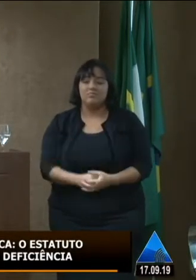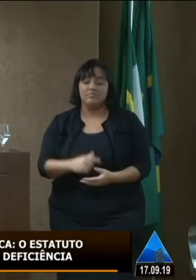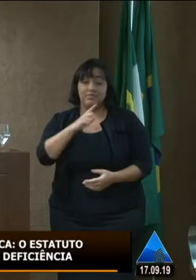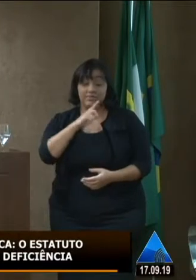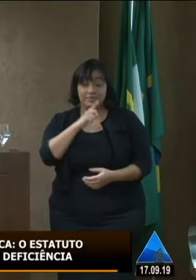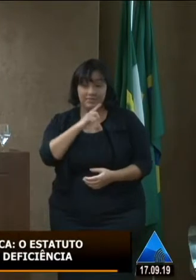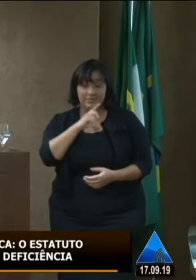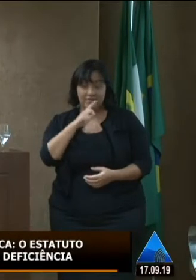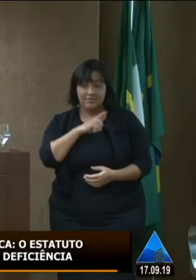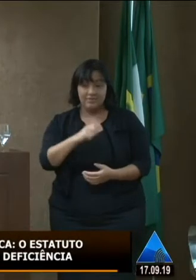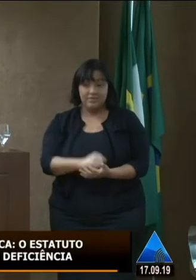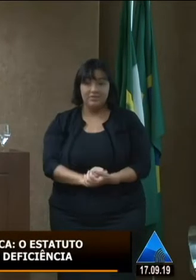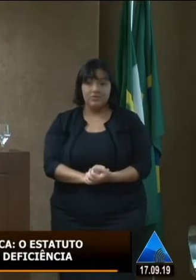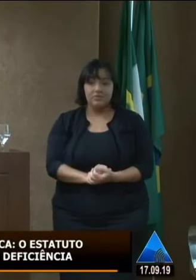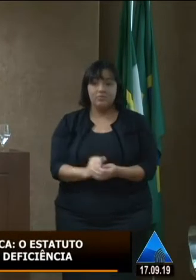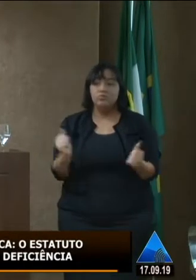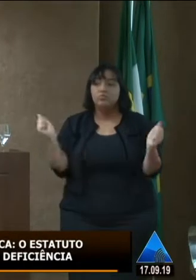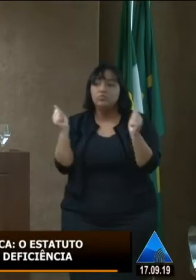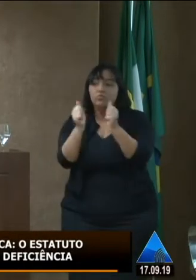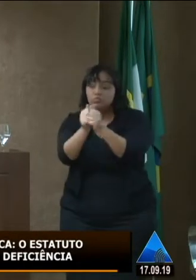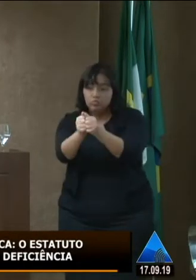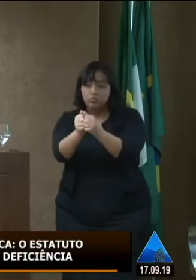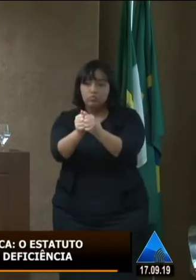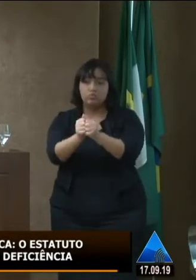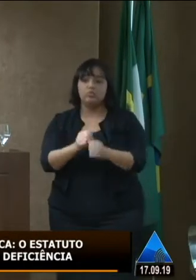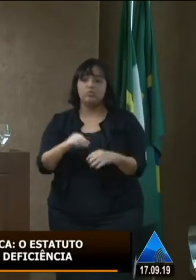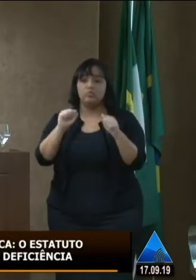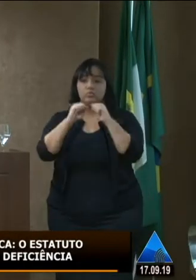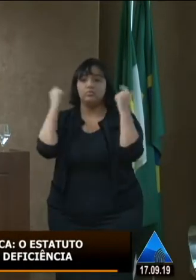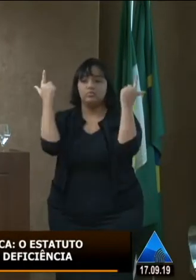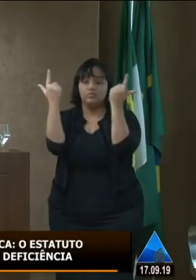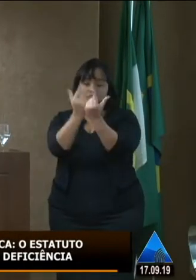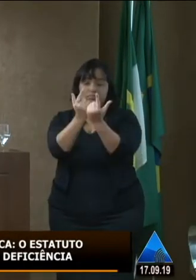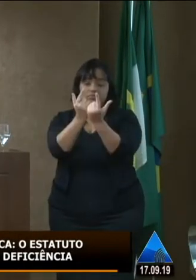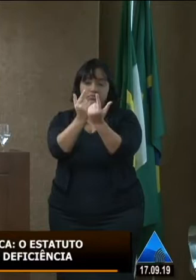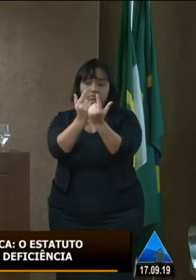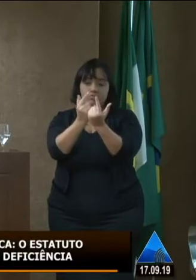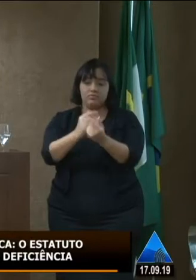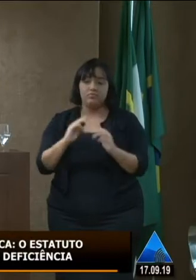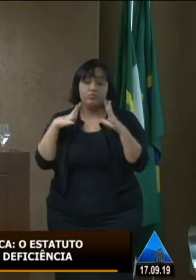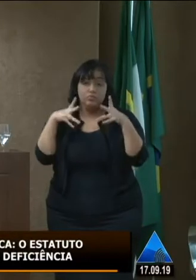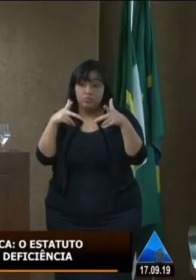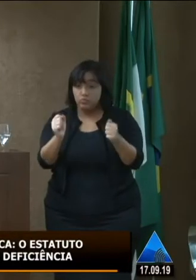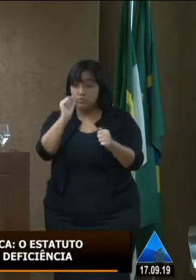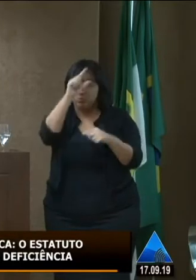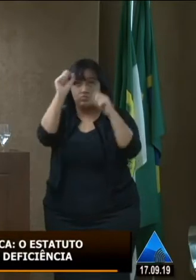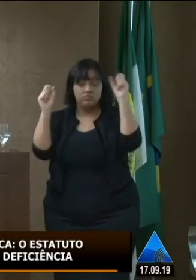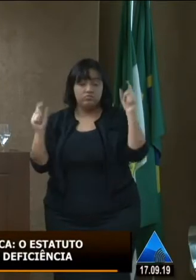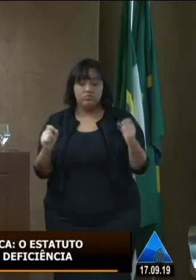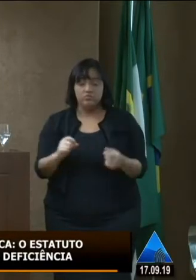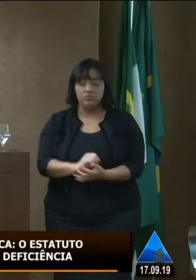implementar em parceria com o legislativo com o judiciário que já temos